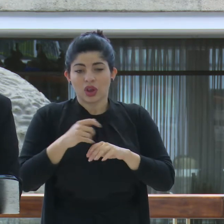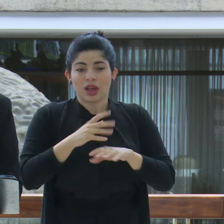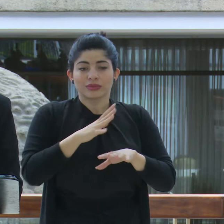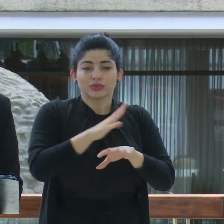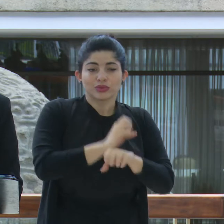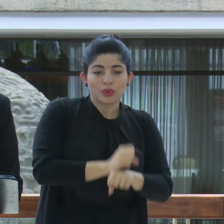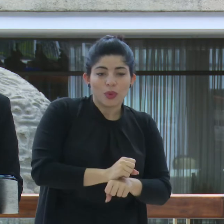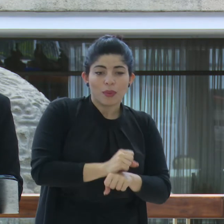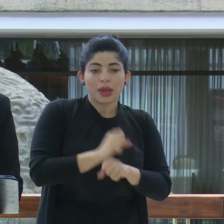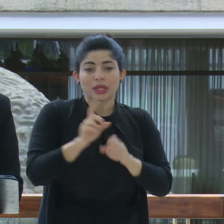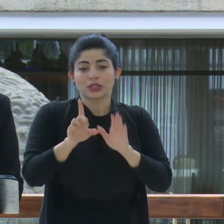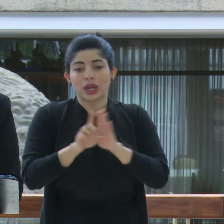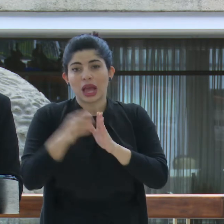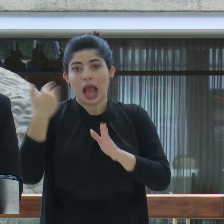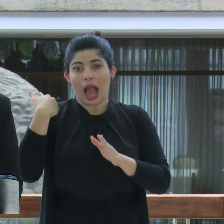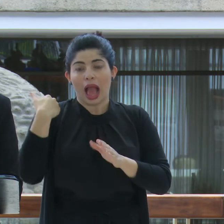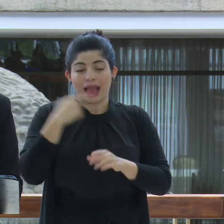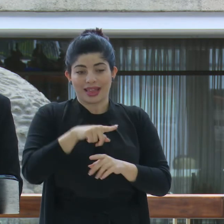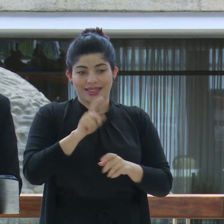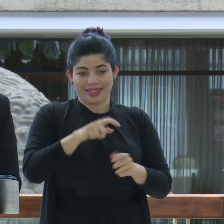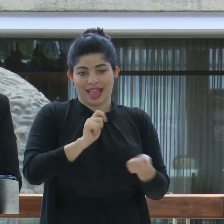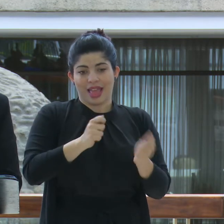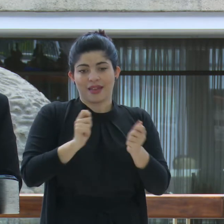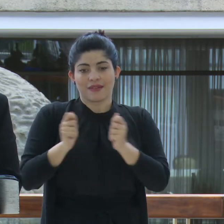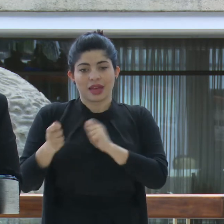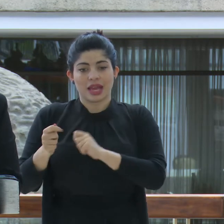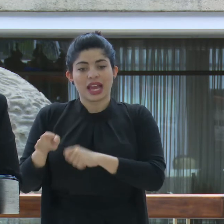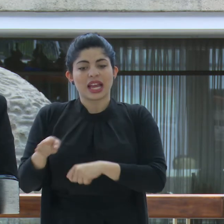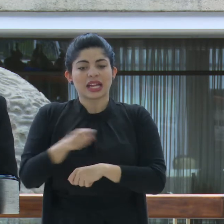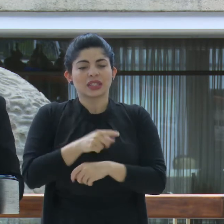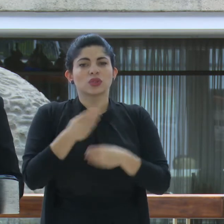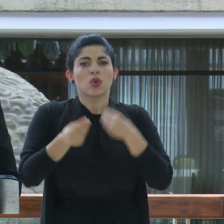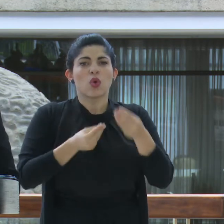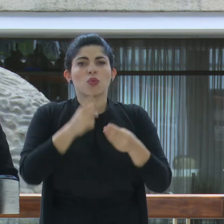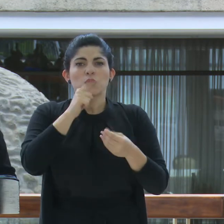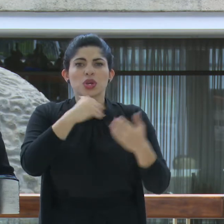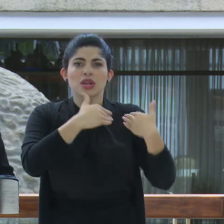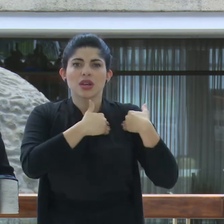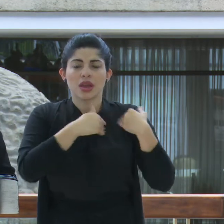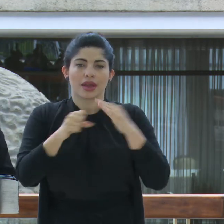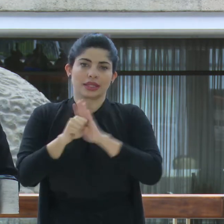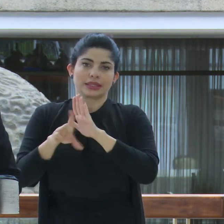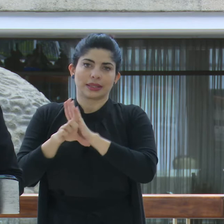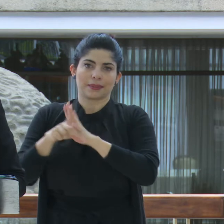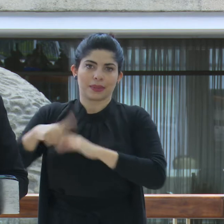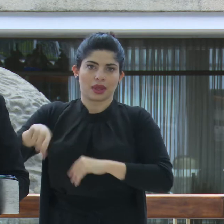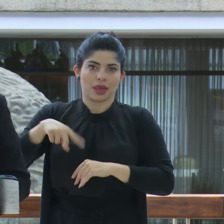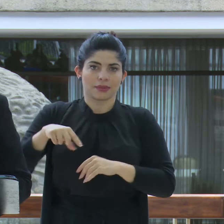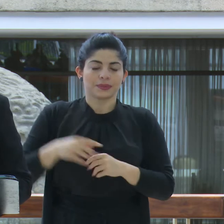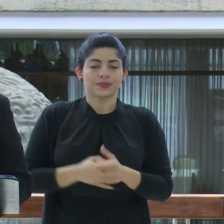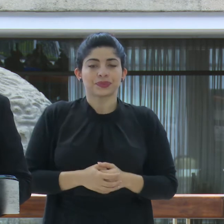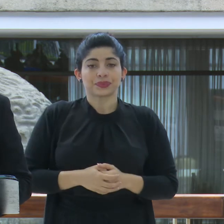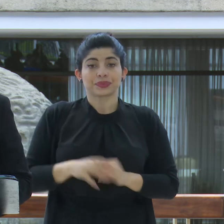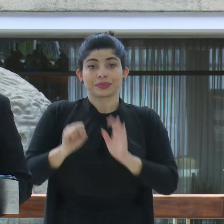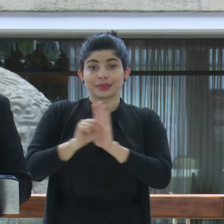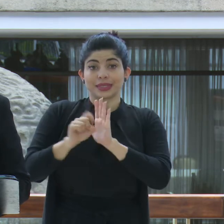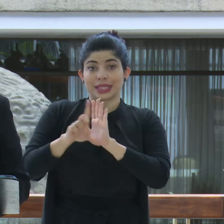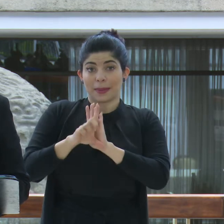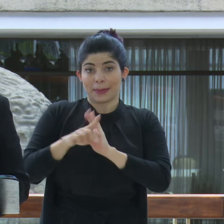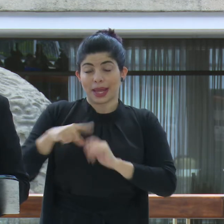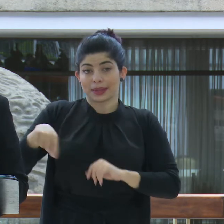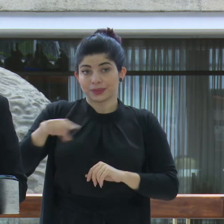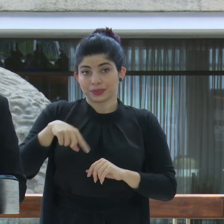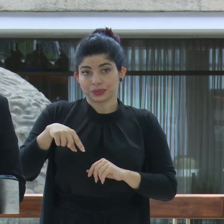legislaciones que hemos tenido. Y ello pasa por el ámbito de la Asamblea Legislativa. La Asamblea